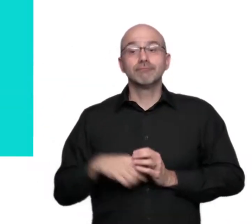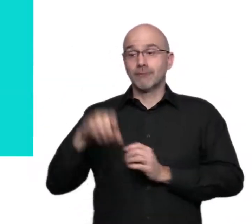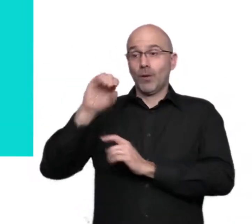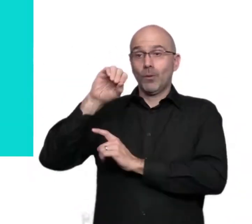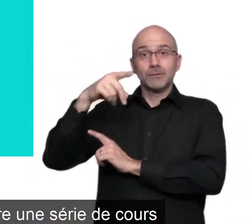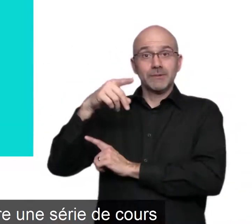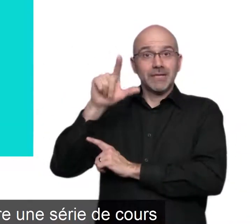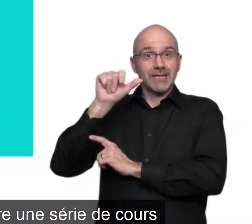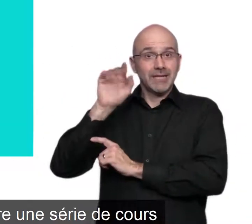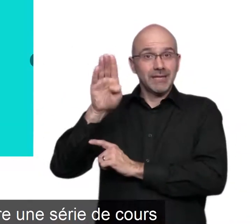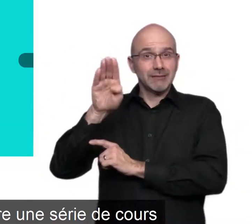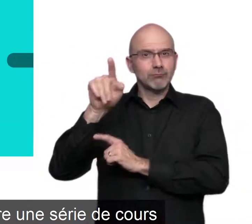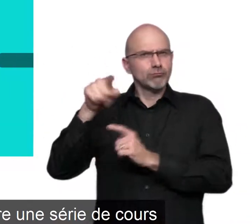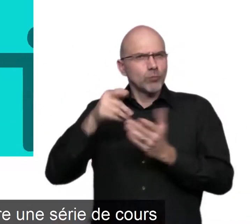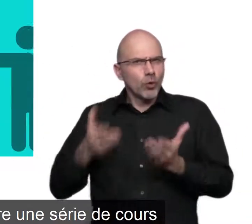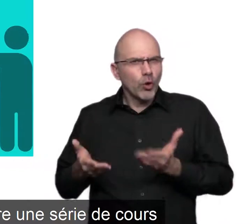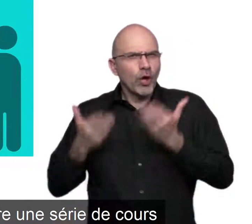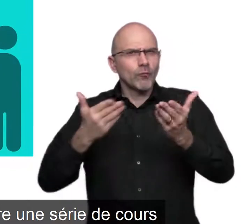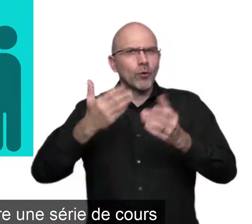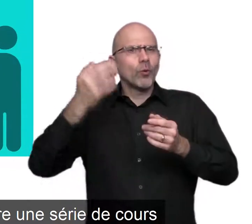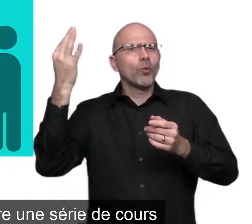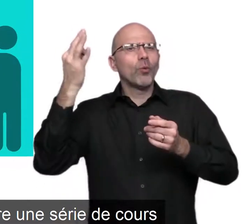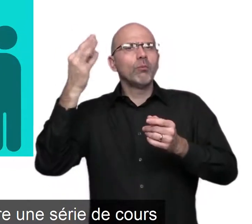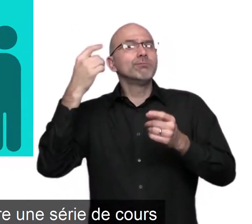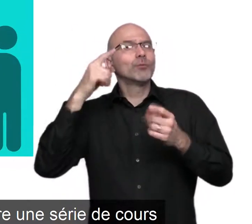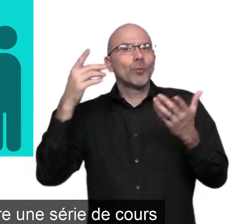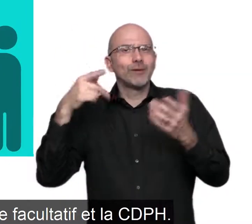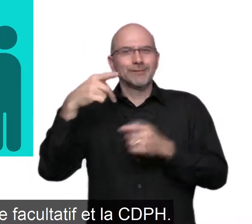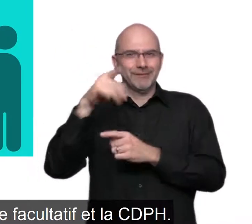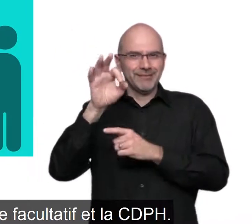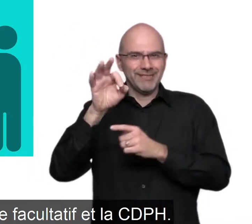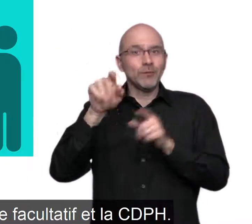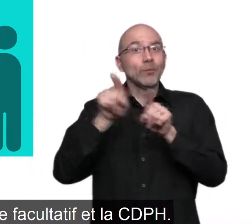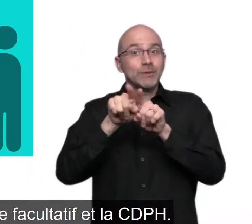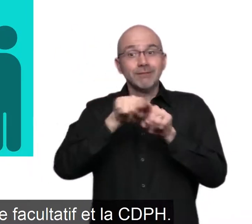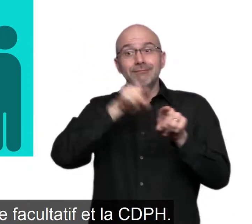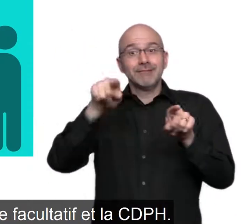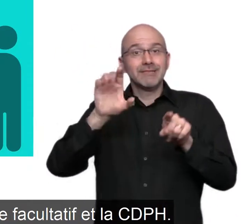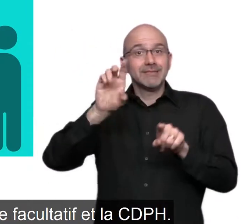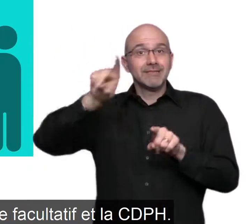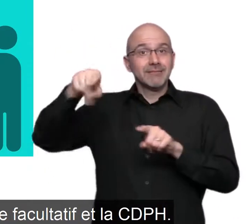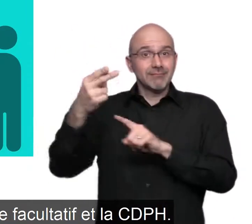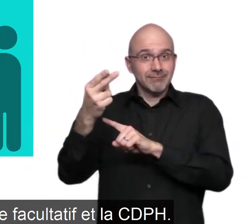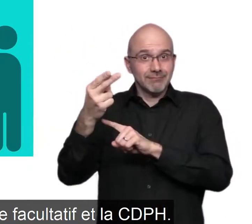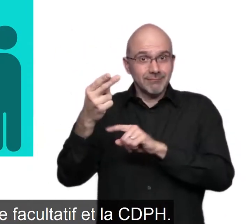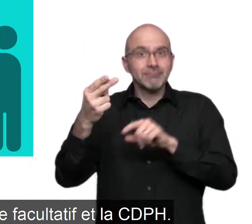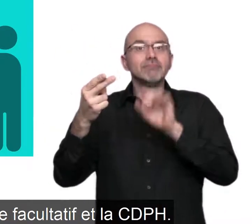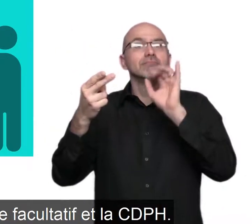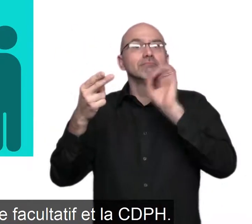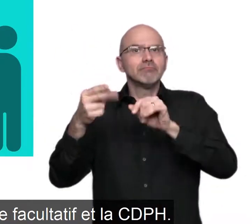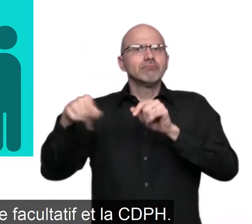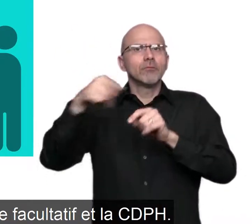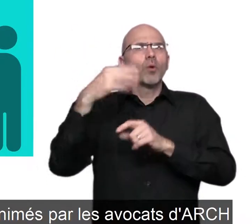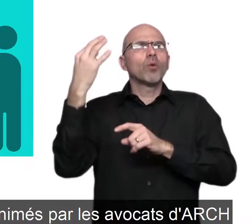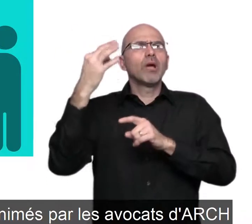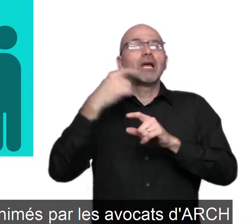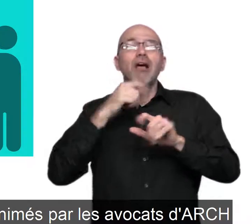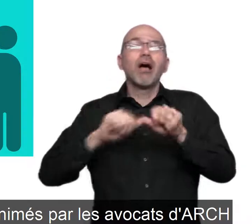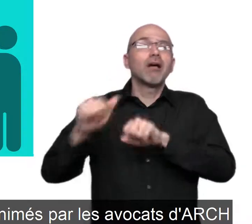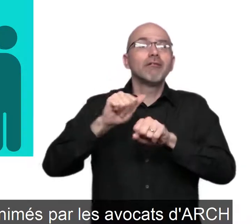L'OPLAB offre une série de cours sur le protocole facultatif et la CDPH. Ces cours